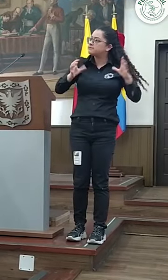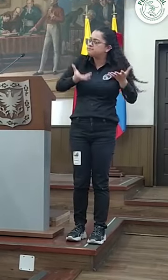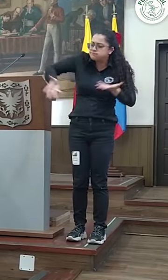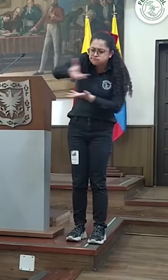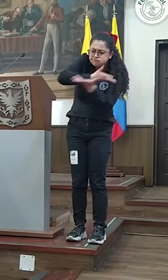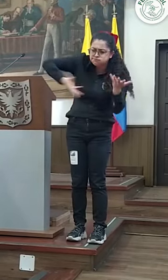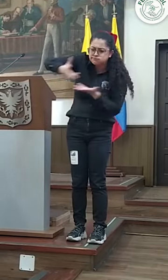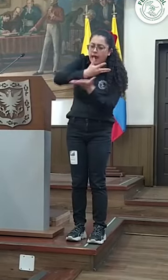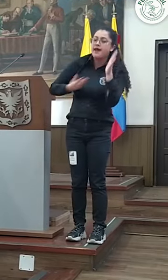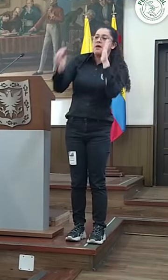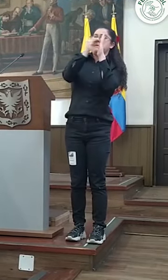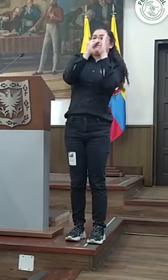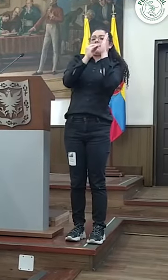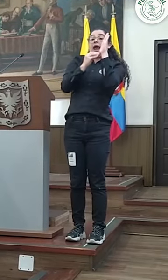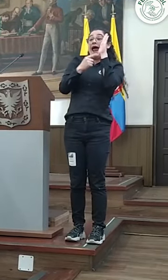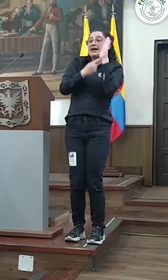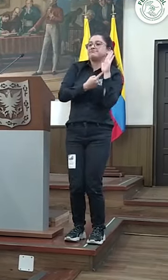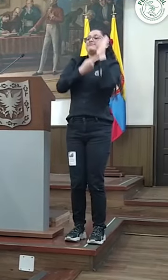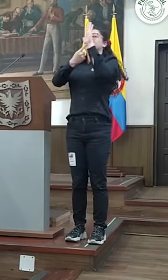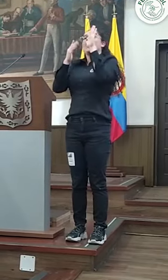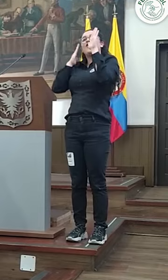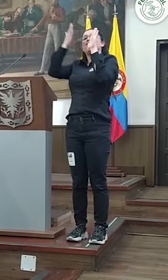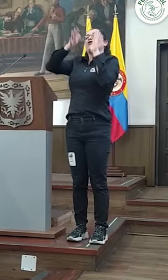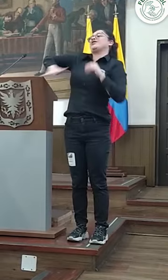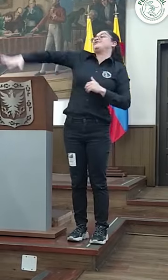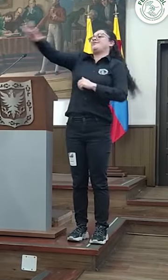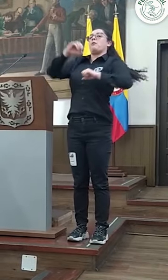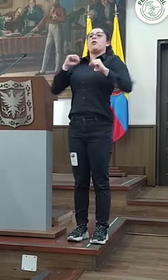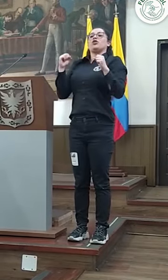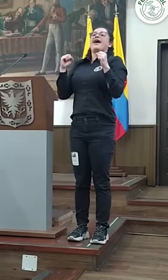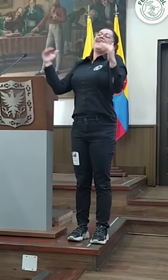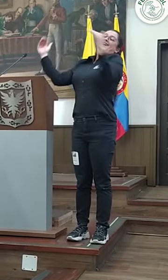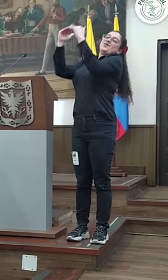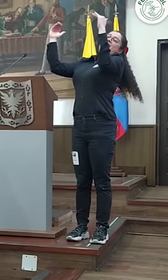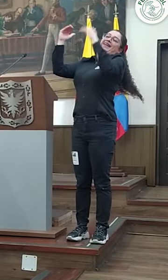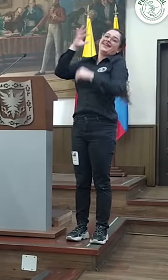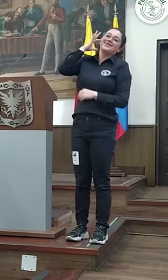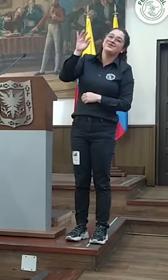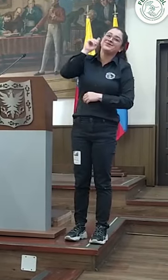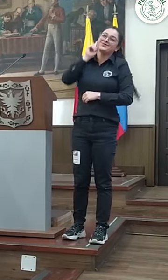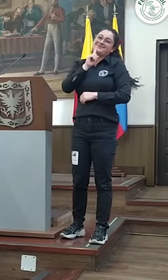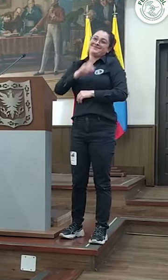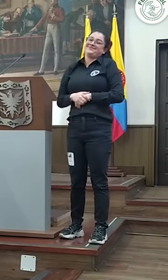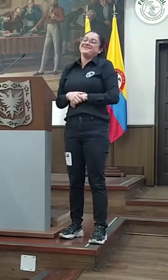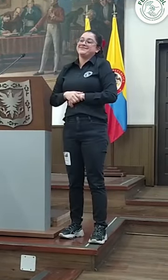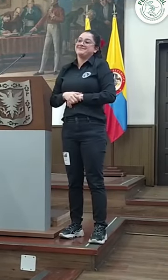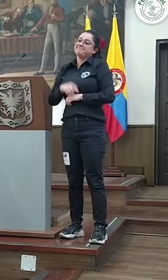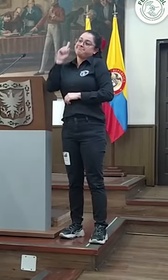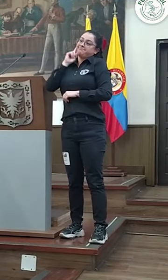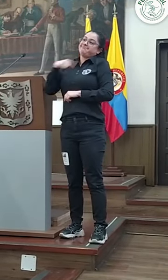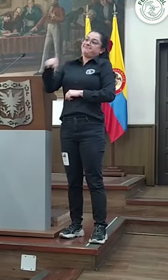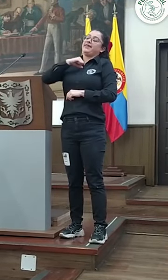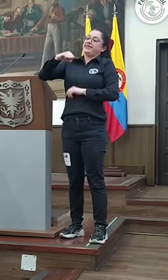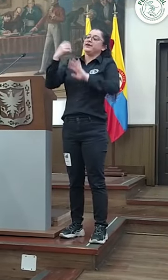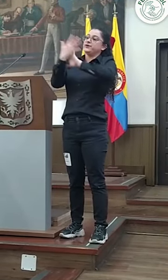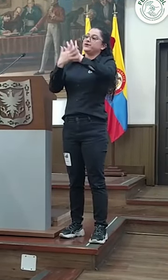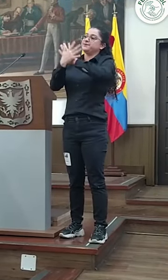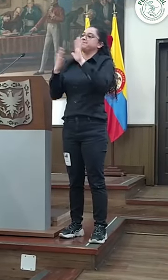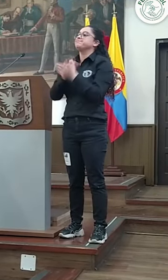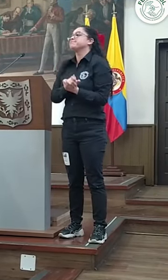discapacidades, para que en conjunto podamos construir y dejar plasmado lo que necesitamos en este documento, y a futuro podamos tener una Bogotá incluyente en igualdad de